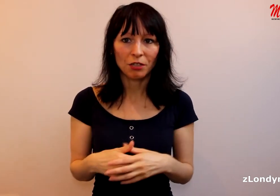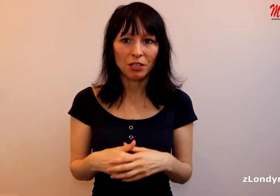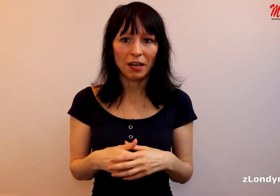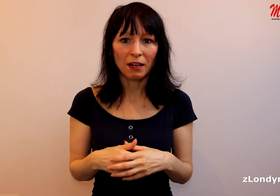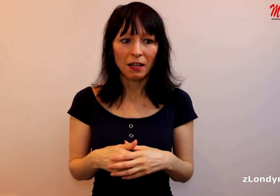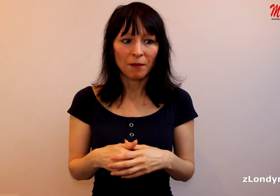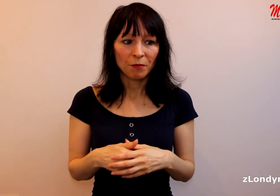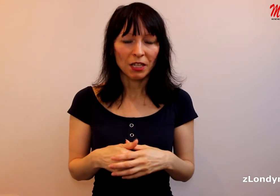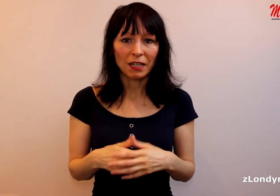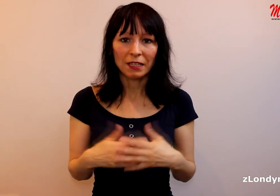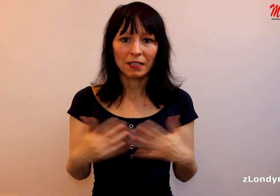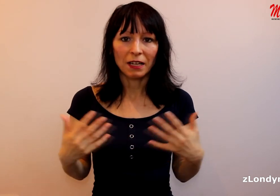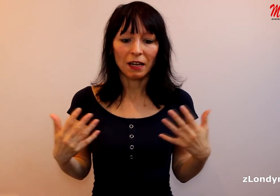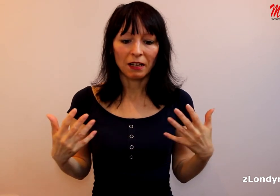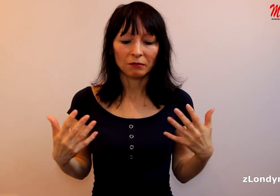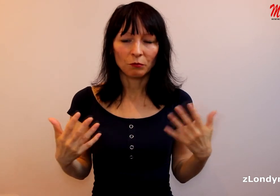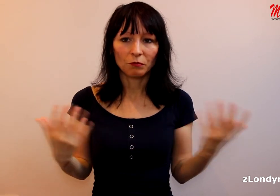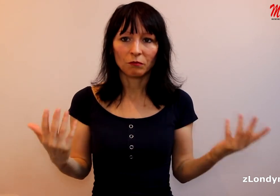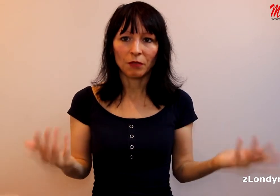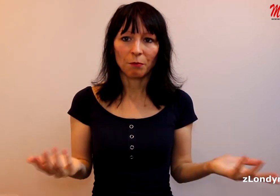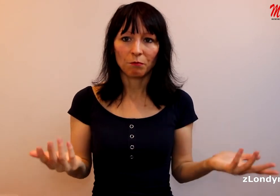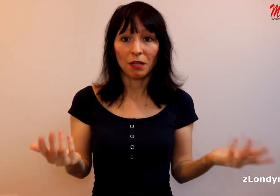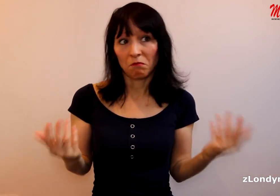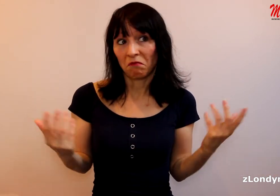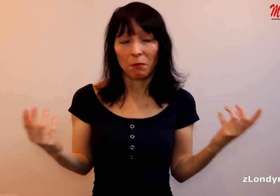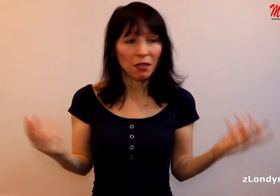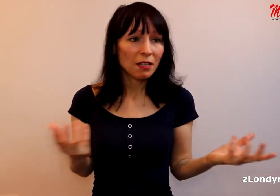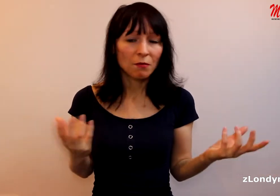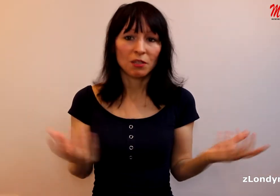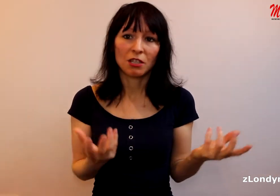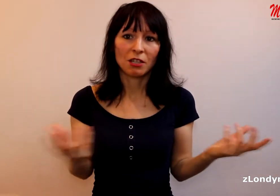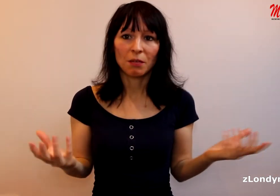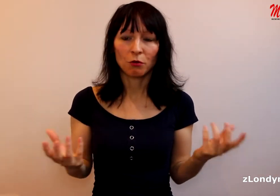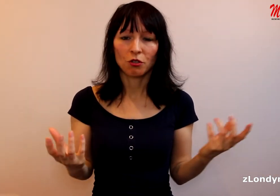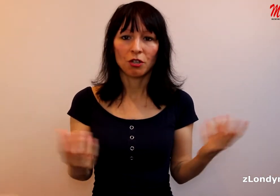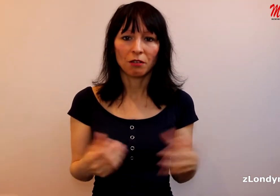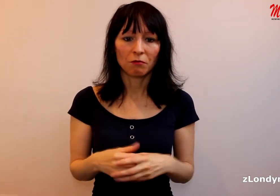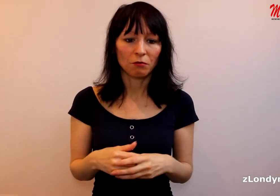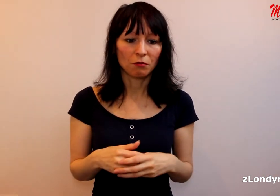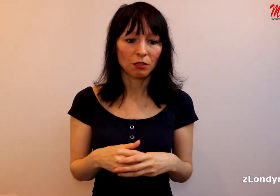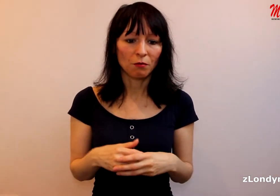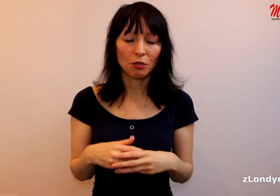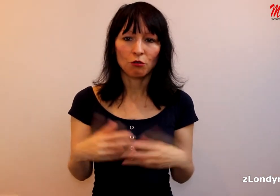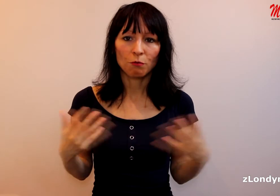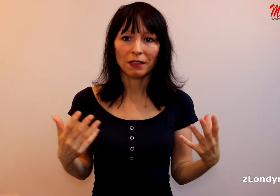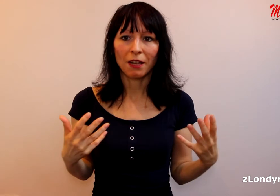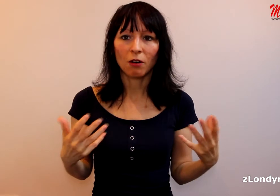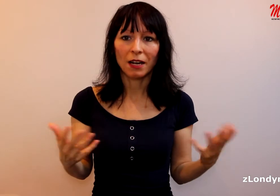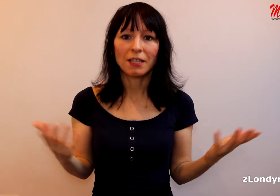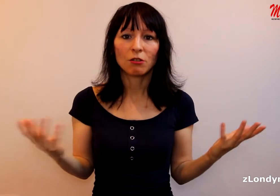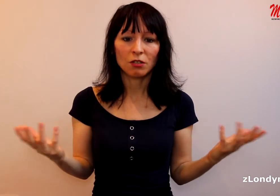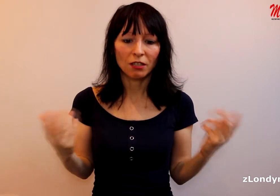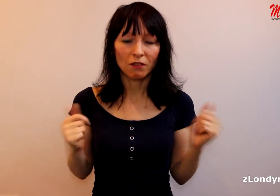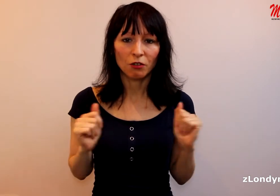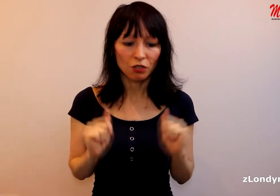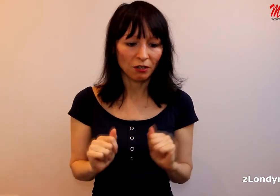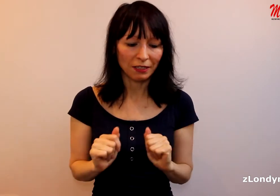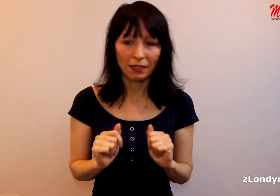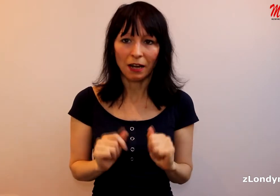dítě a překlady tedy. neměla jsem s ní nikdy pocit, že je to něco špatného. Ale něco se teď vynořilo a tak dále.